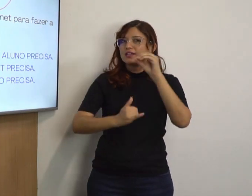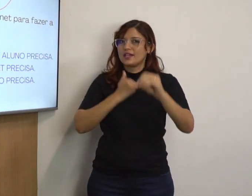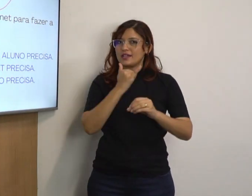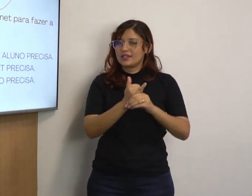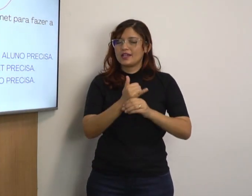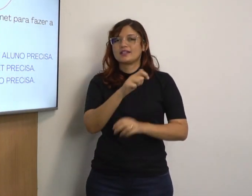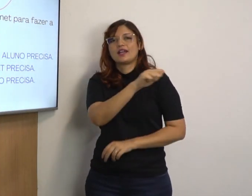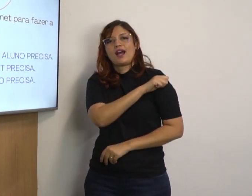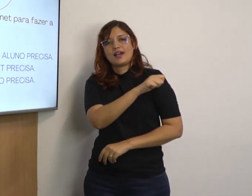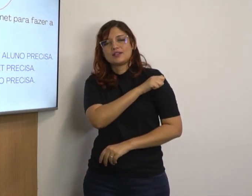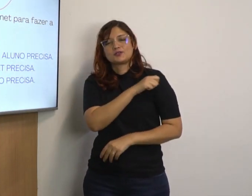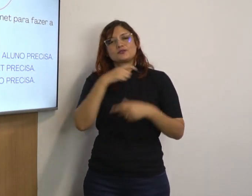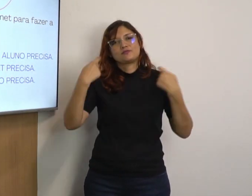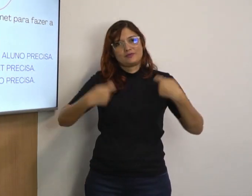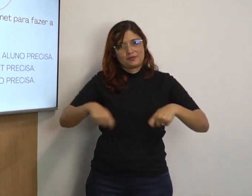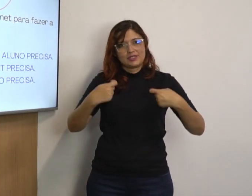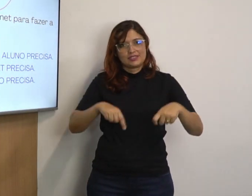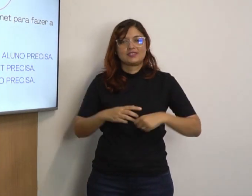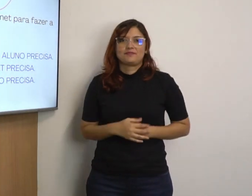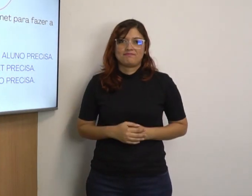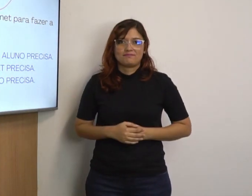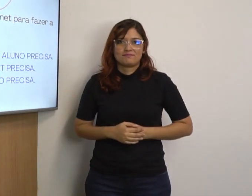internet aluno precisa.